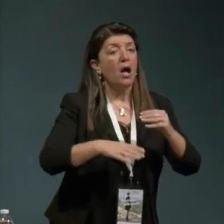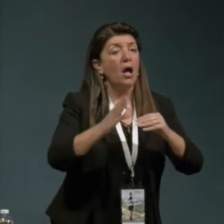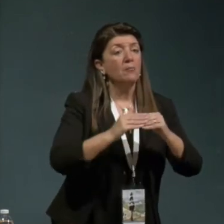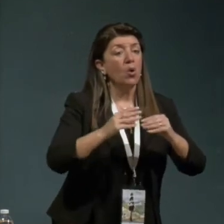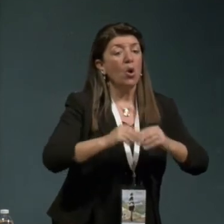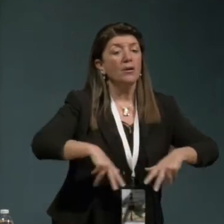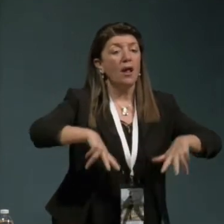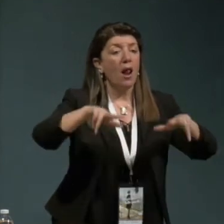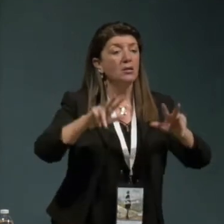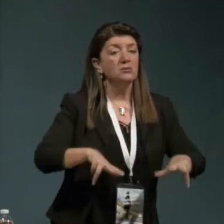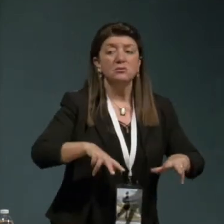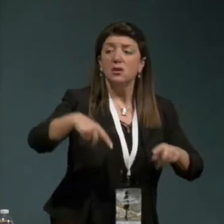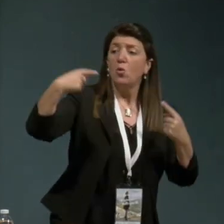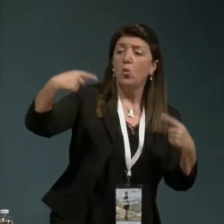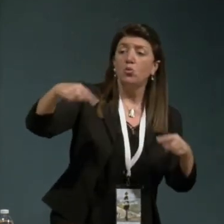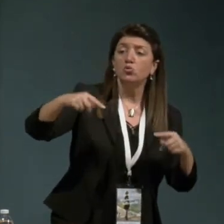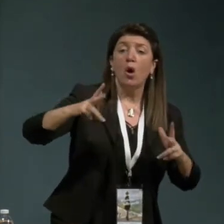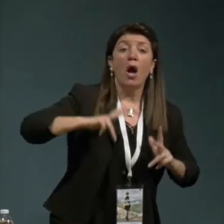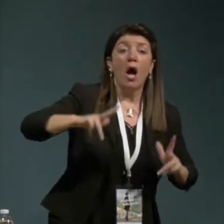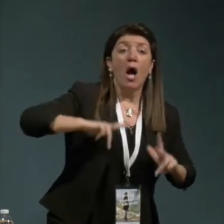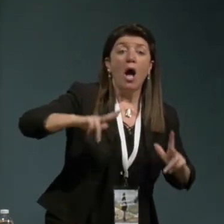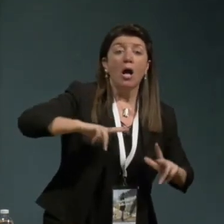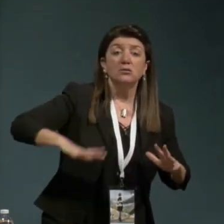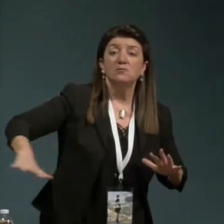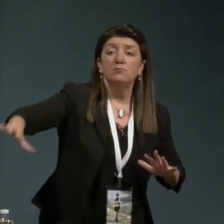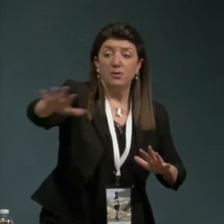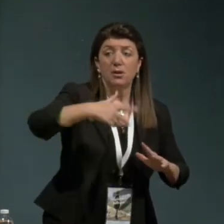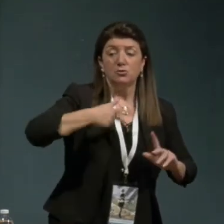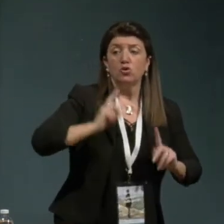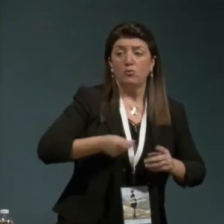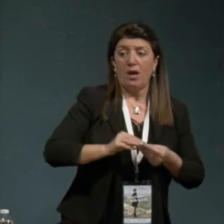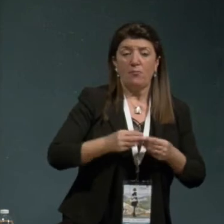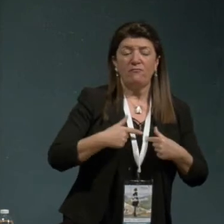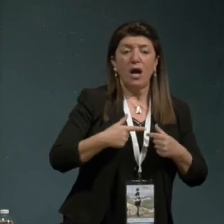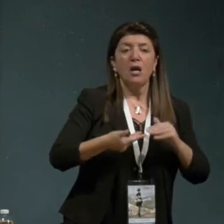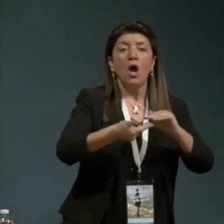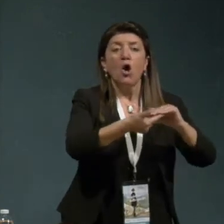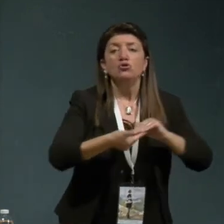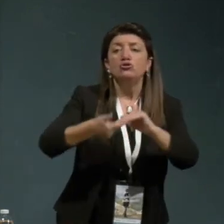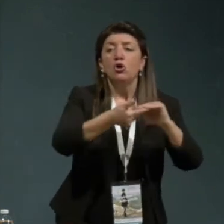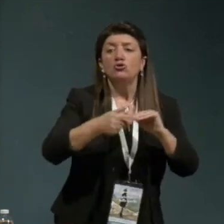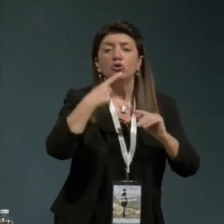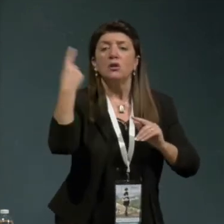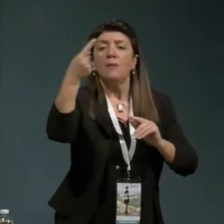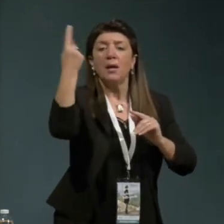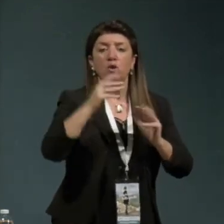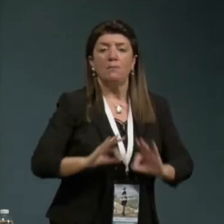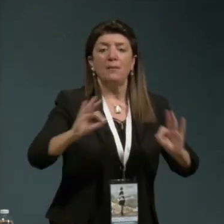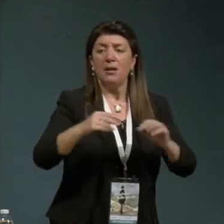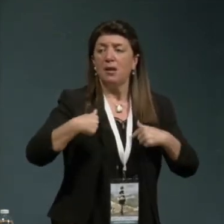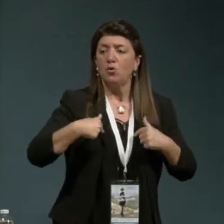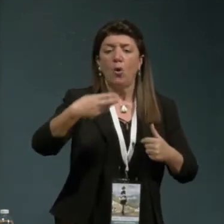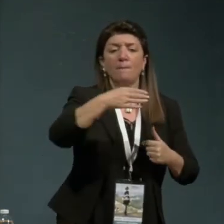aspirazioni la società migliore noi la prepariamo la mao lenin l